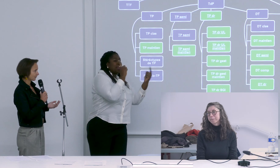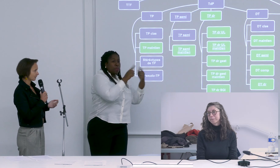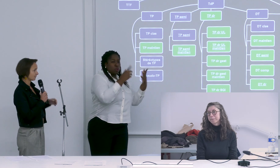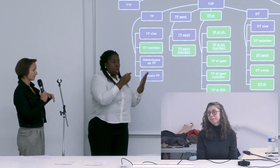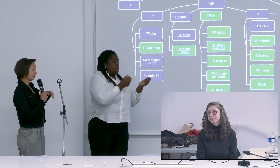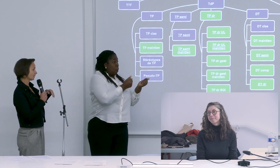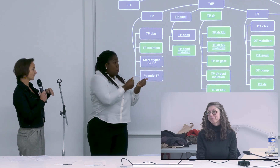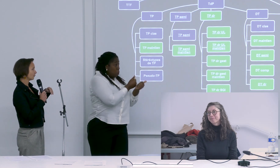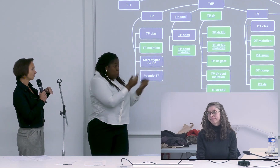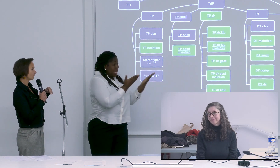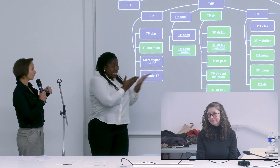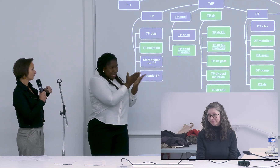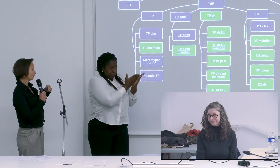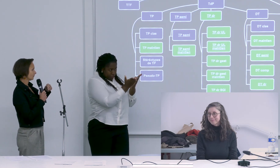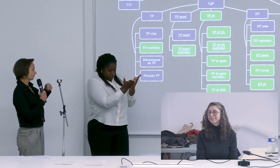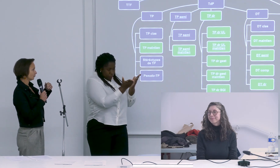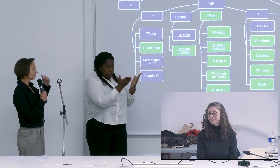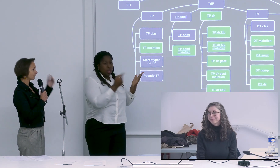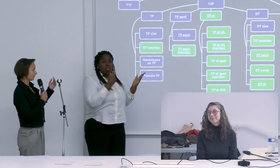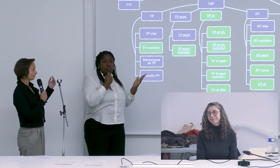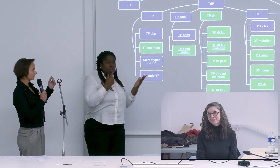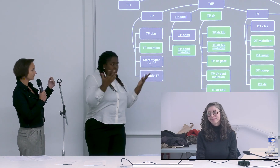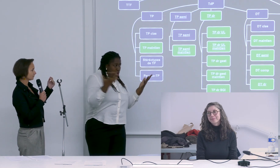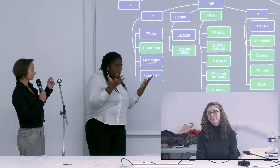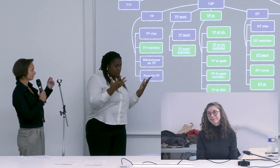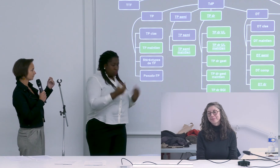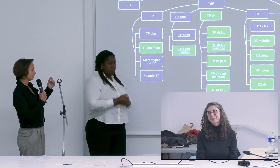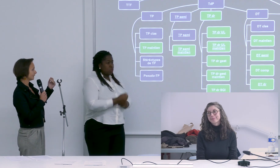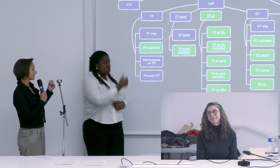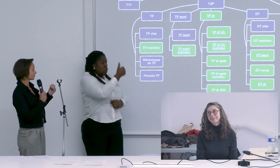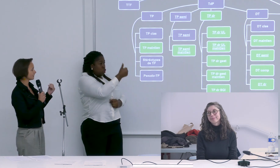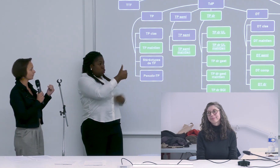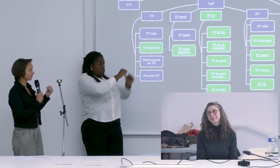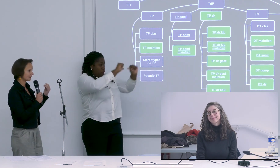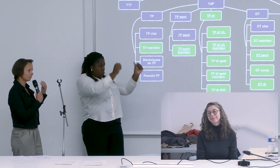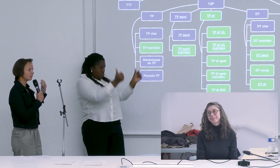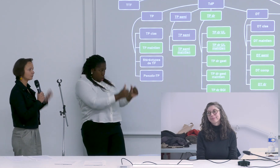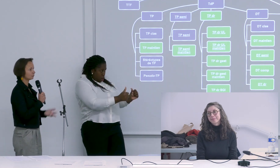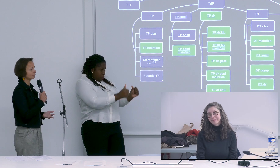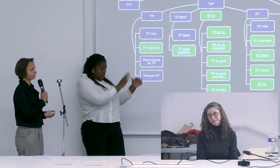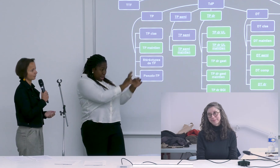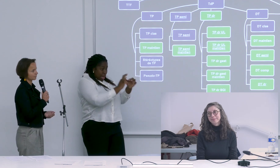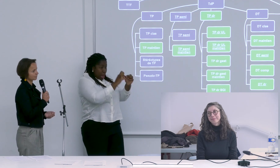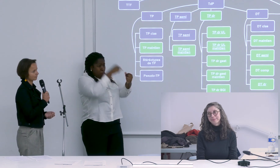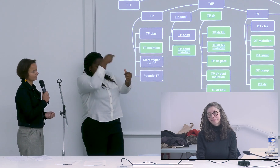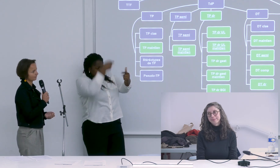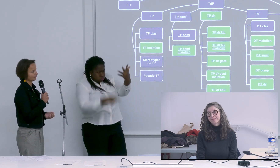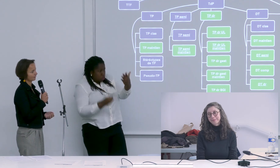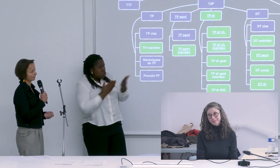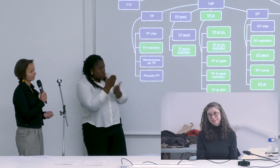c'est à dire comment une forme est associée en fait à une multitude de sens